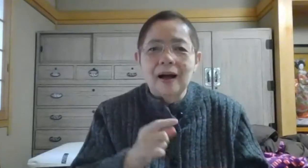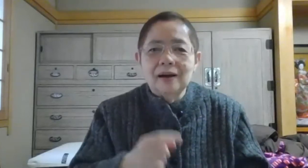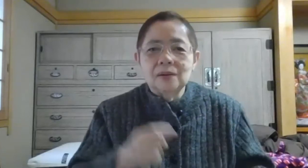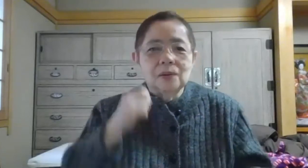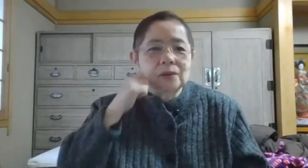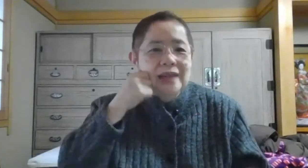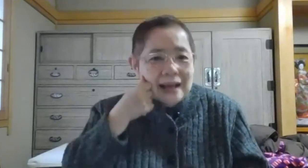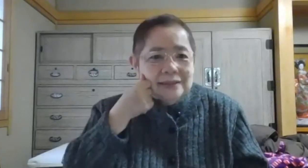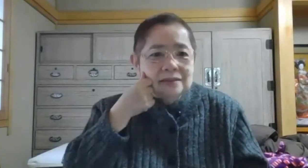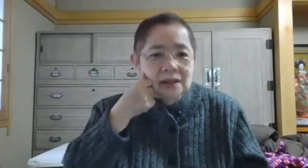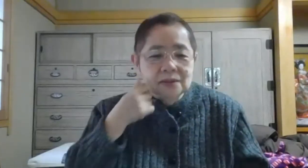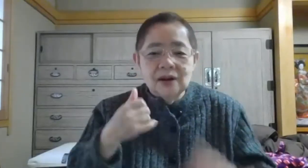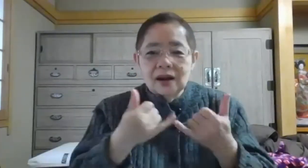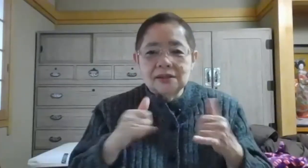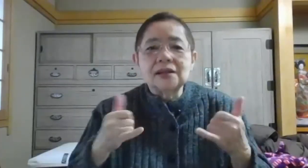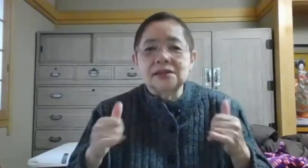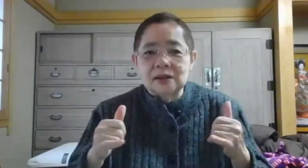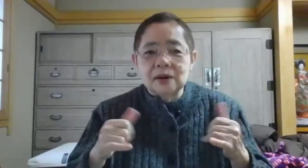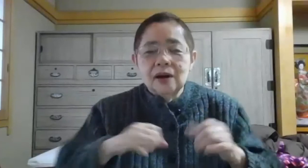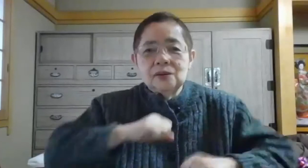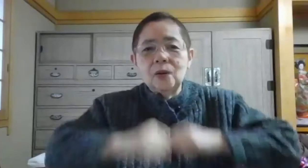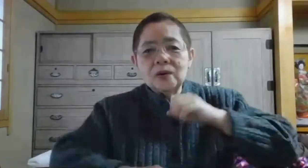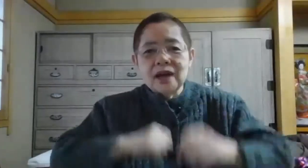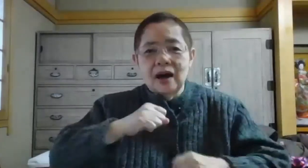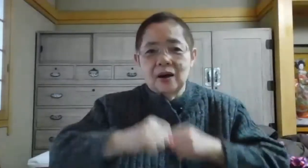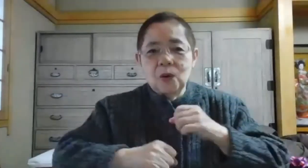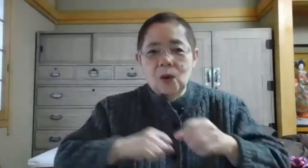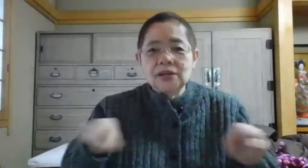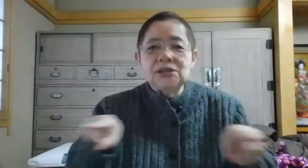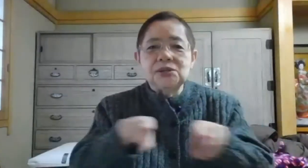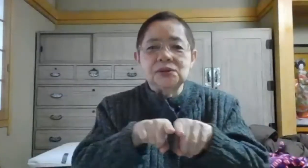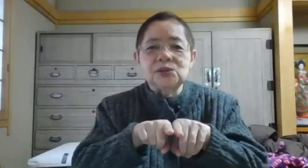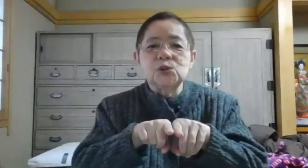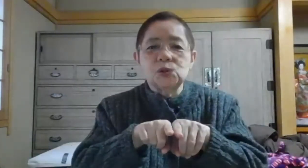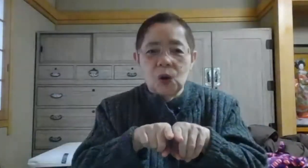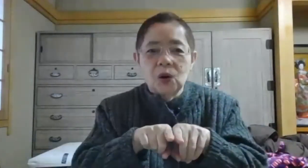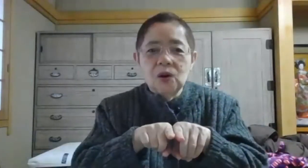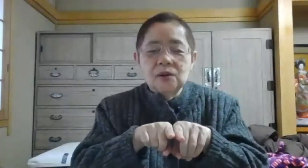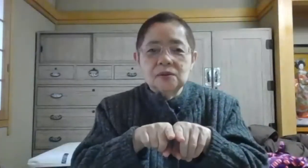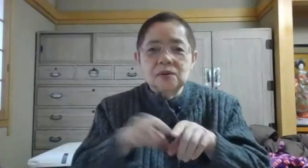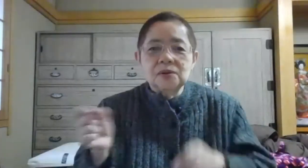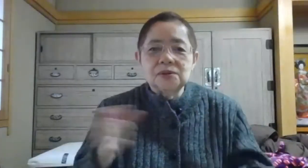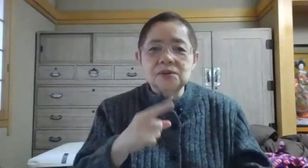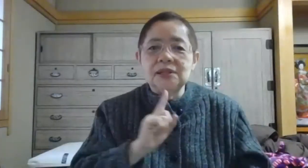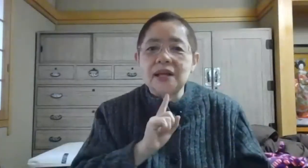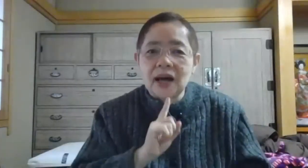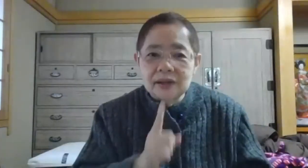出ないという方たちである動作を一緒にすると、すぐに出たり